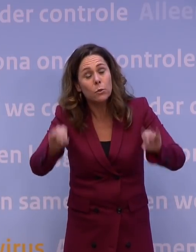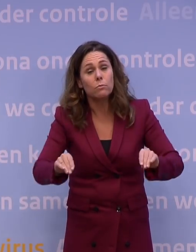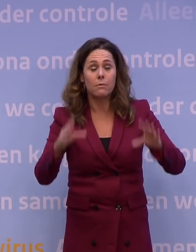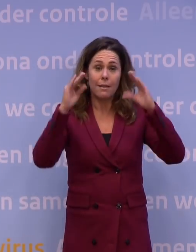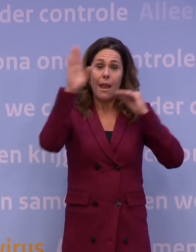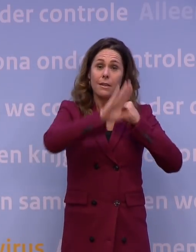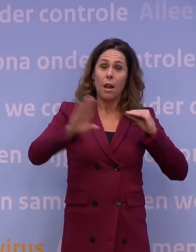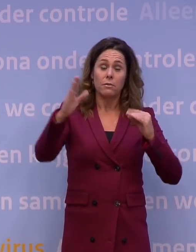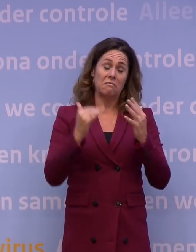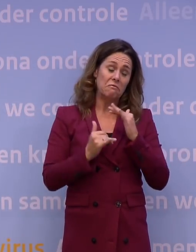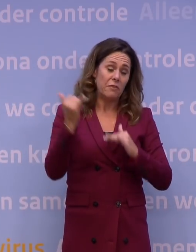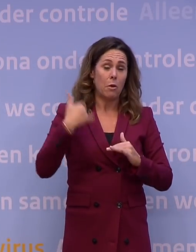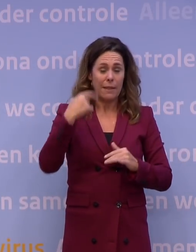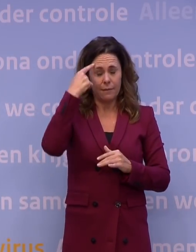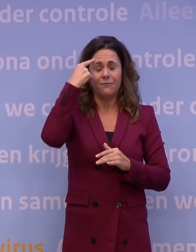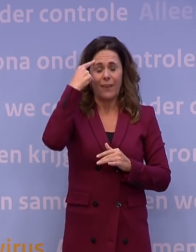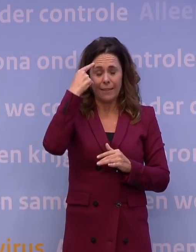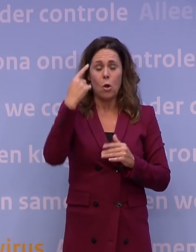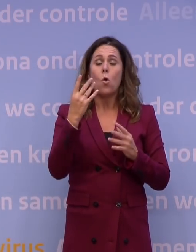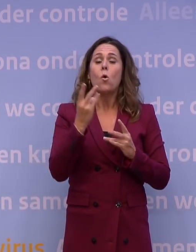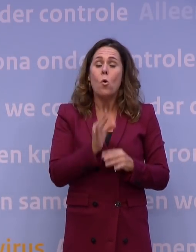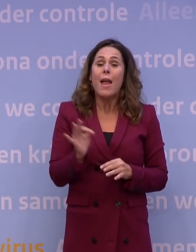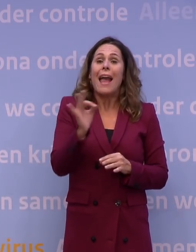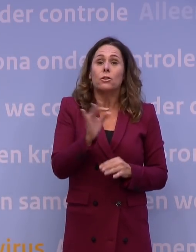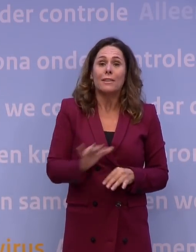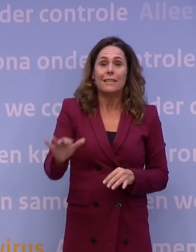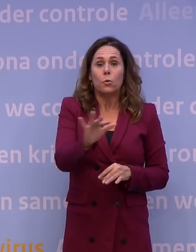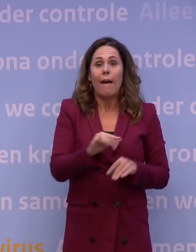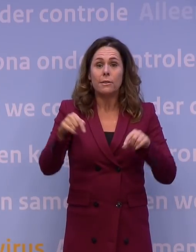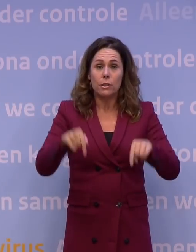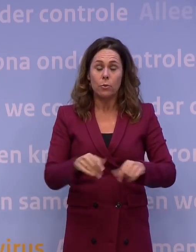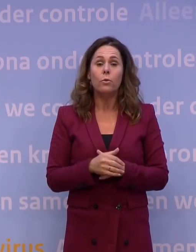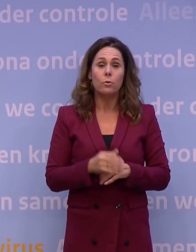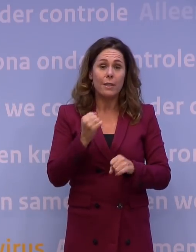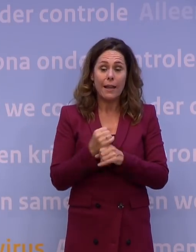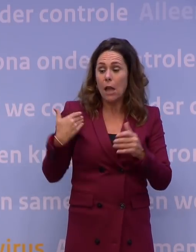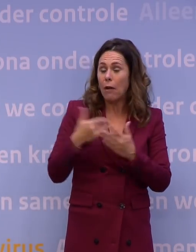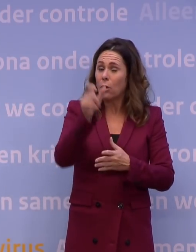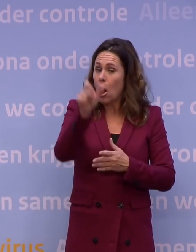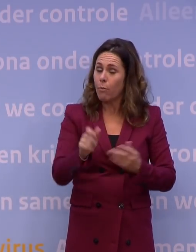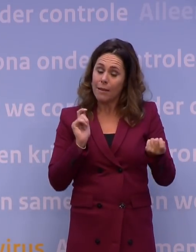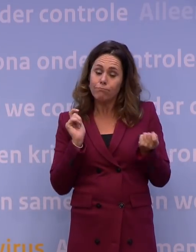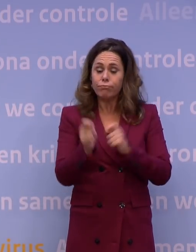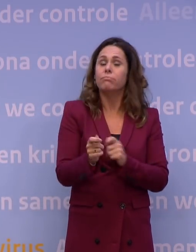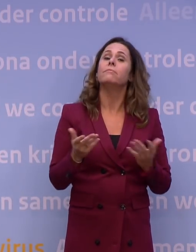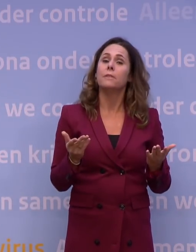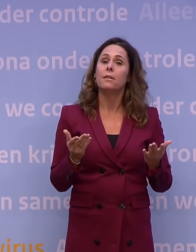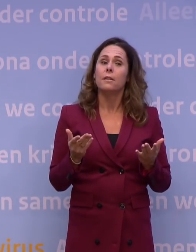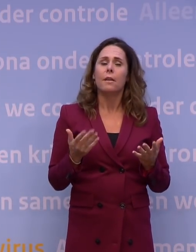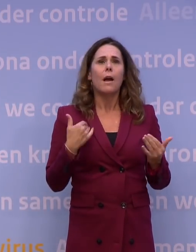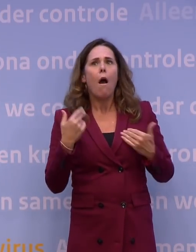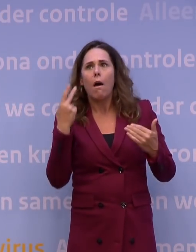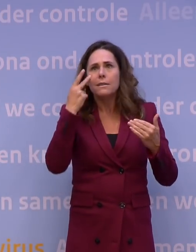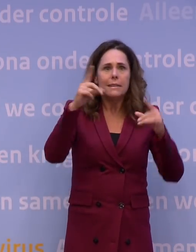zich echt heel goed realiseren hoe ernstig de situatie nu is. Dus in die zin is er de afgelopen week echt wel iets veranderd. Iedereen heeft wel de alarmerende